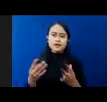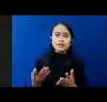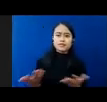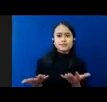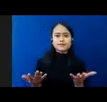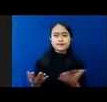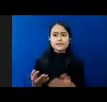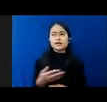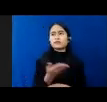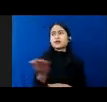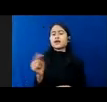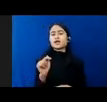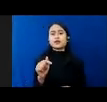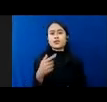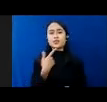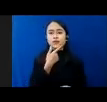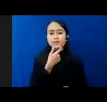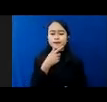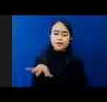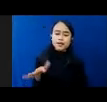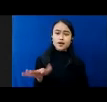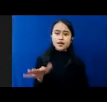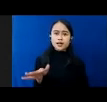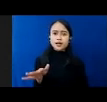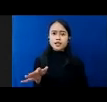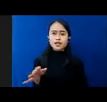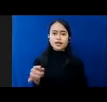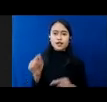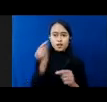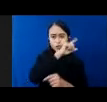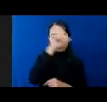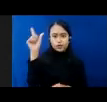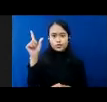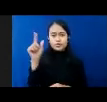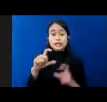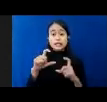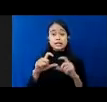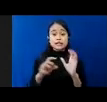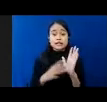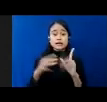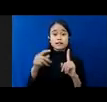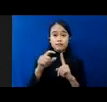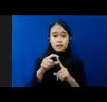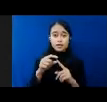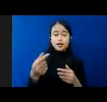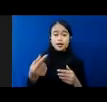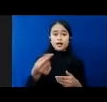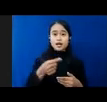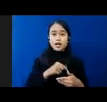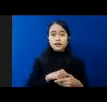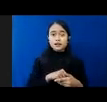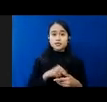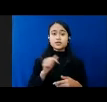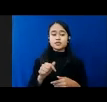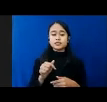Apa Rata-rata Tamat SMP Lalu Dengan Gaji Dan Media Yang Dugunakan Atau Perantaranya